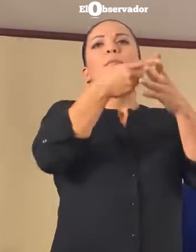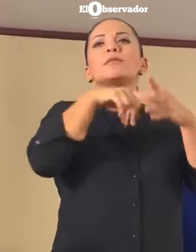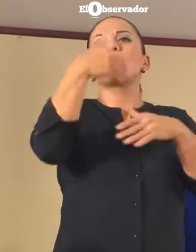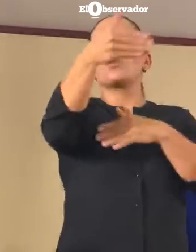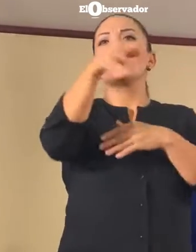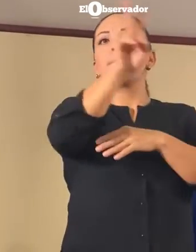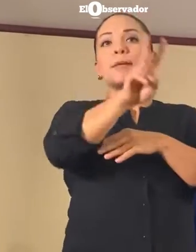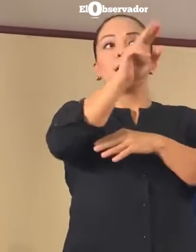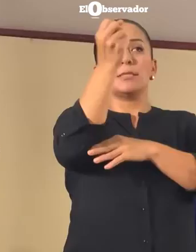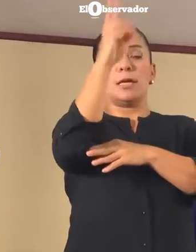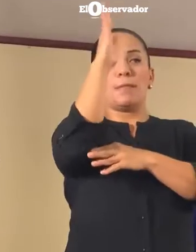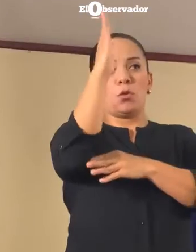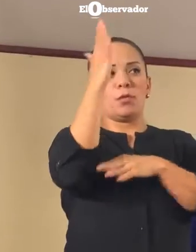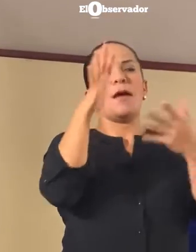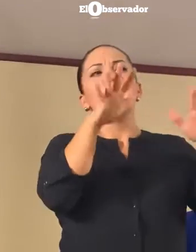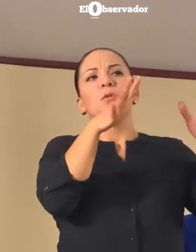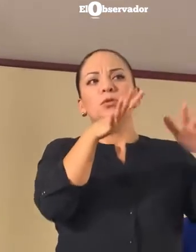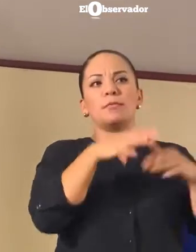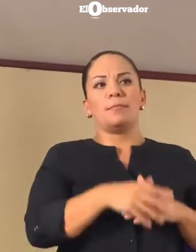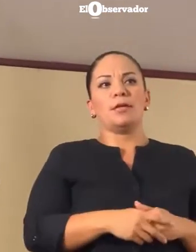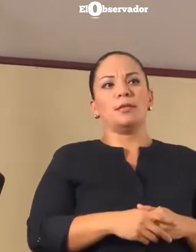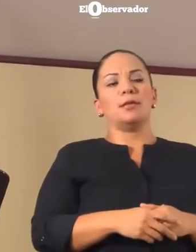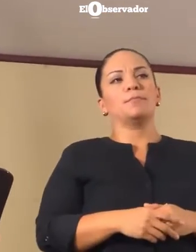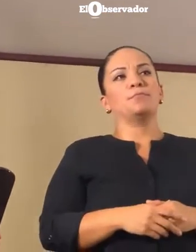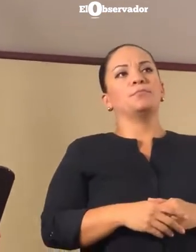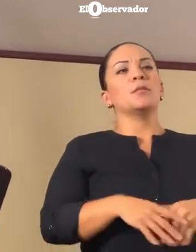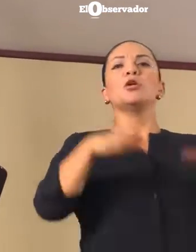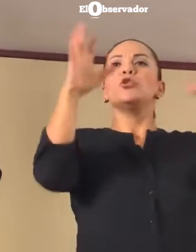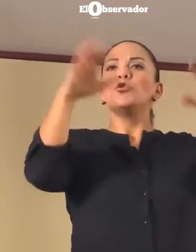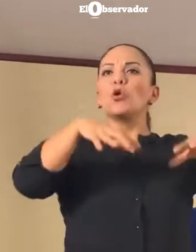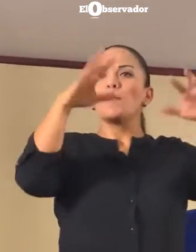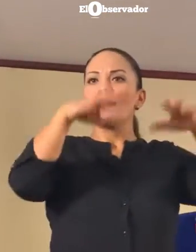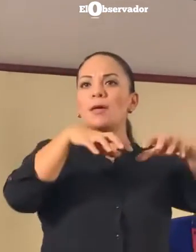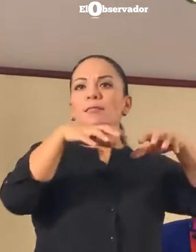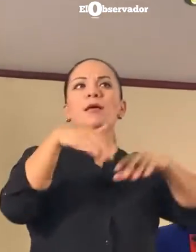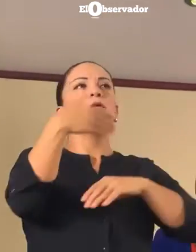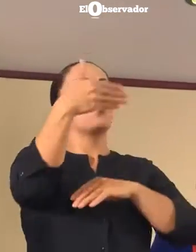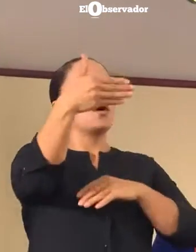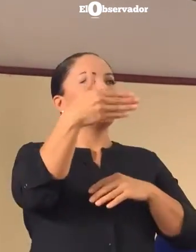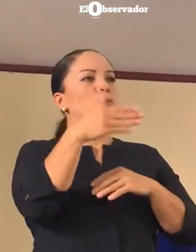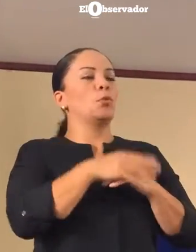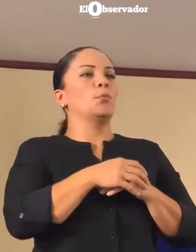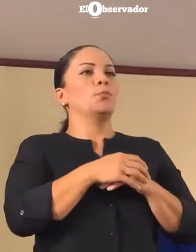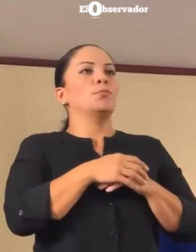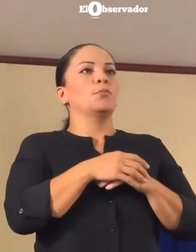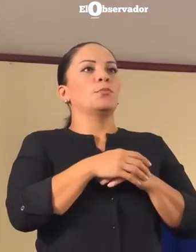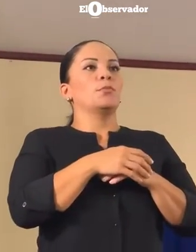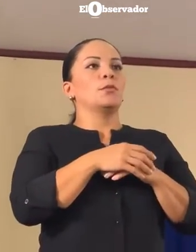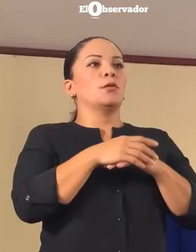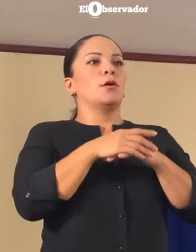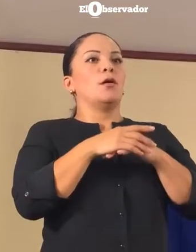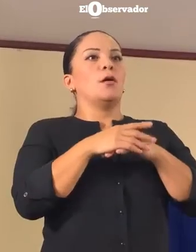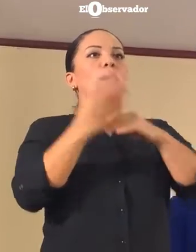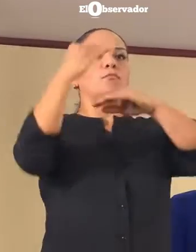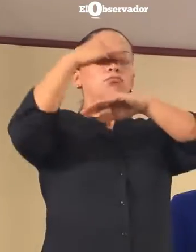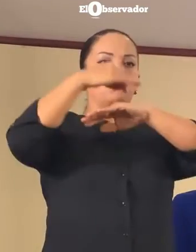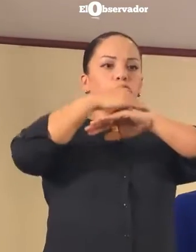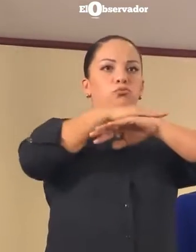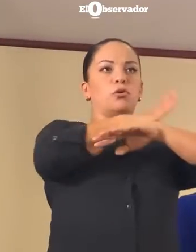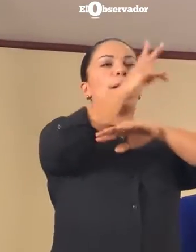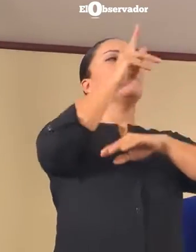viernes al mediodía aproximadamente y la tormenta estaría saliendo en el lado pacífico aproximadamente